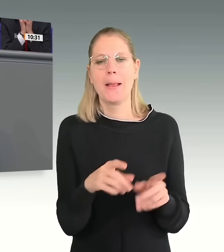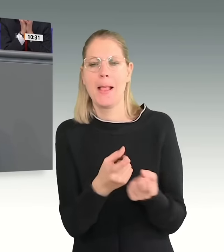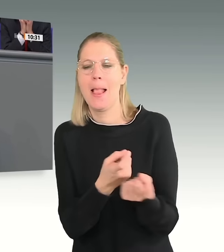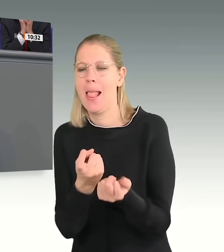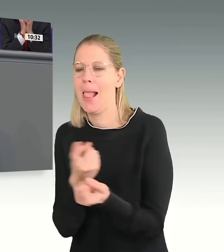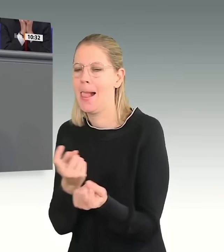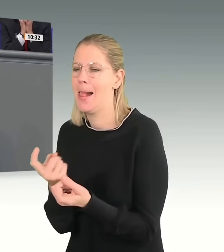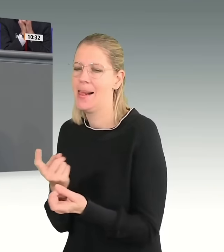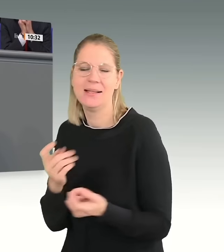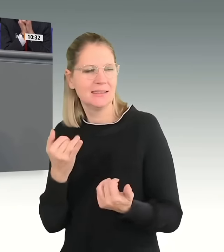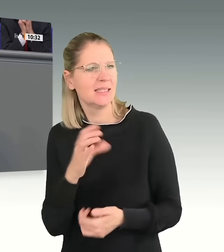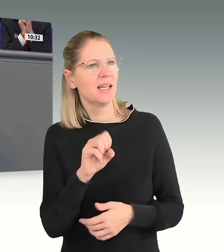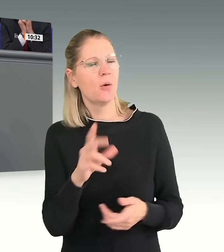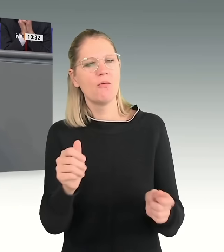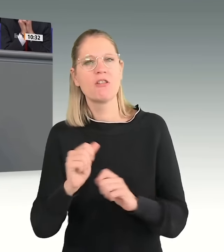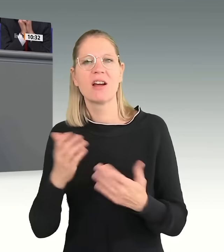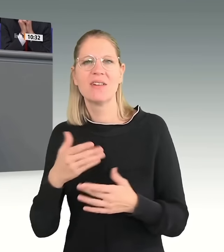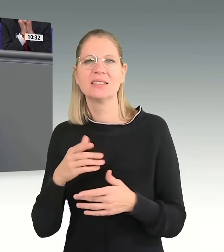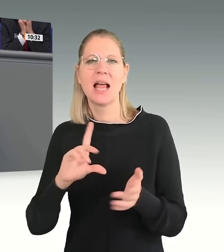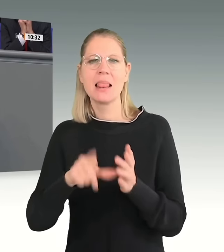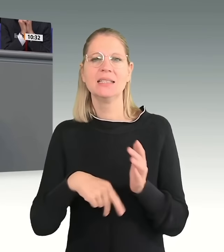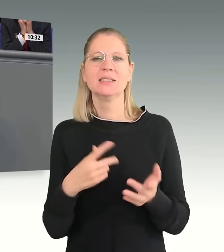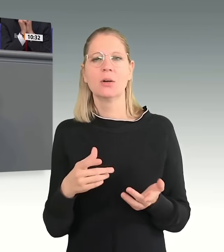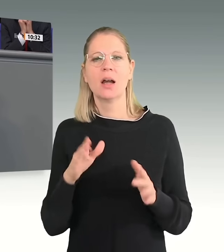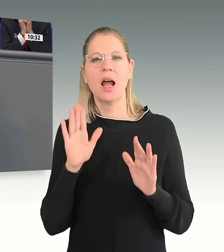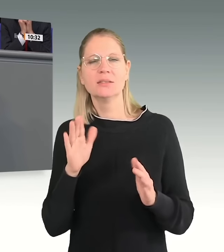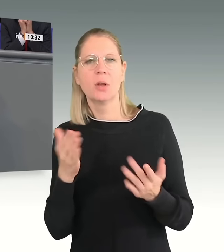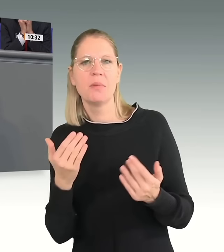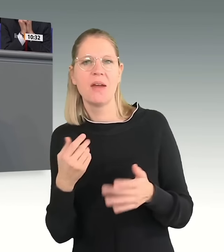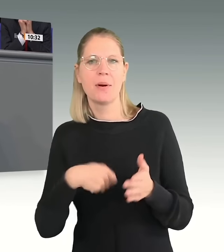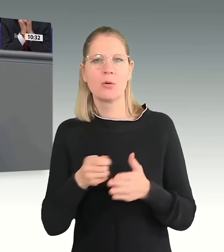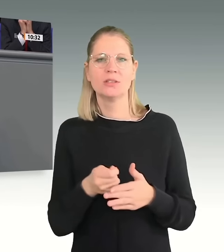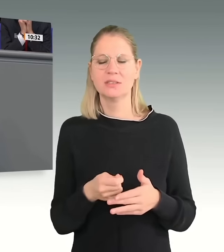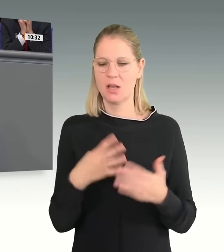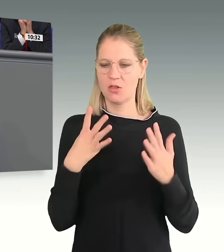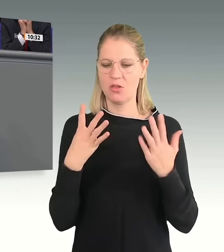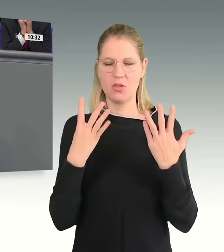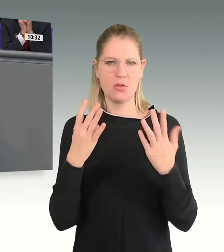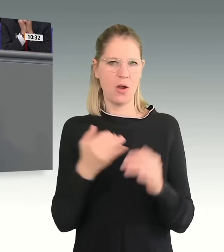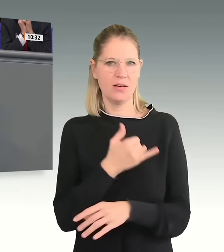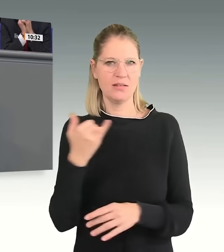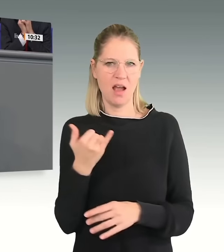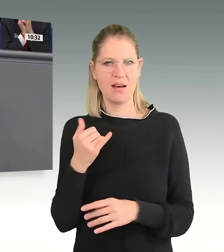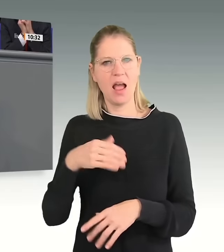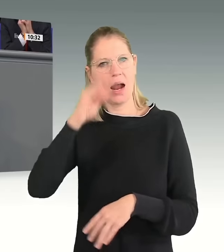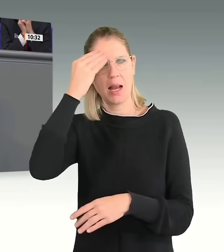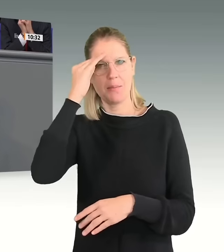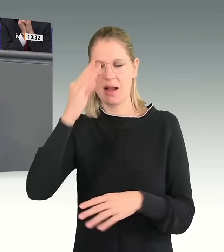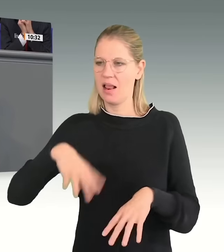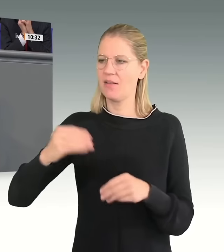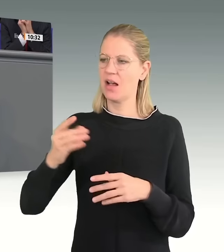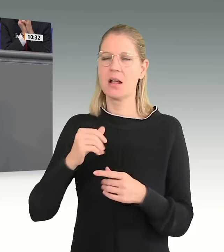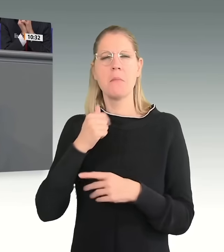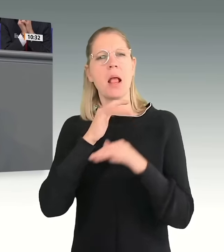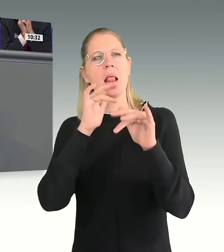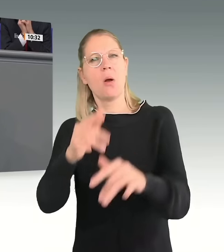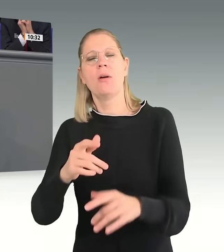zu kürzen. Meine Damen und Herren, neun Jahre, nachdem Angela Merkel angefangen hat, Hunderttausende Millionen illegale Migranten in unser Land zu winken,